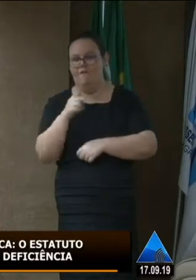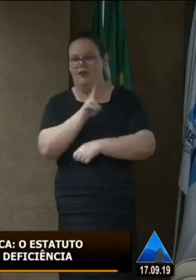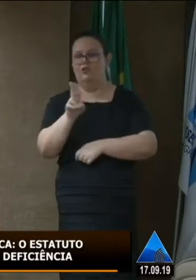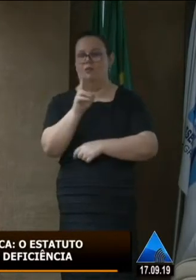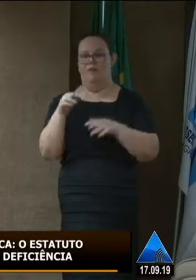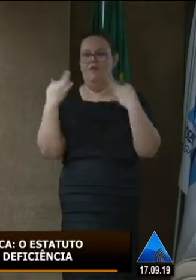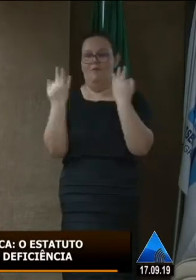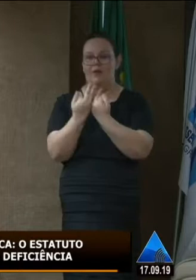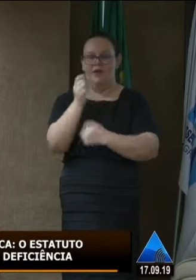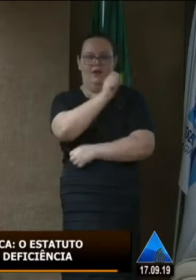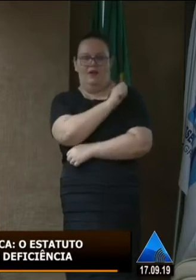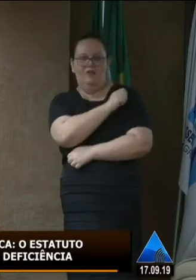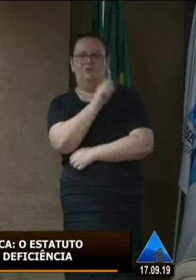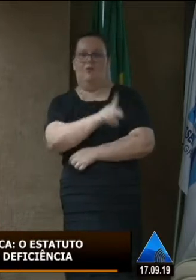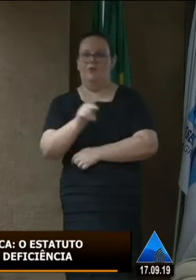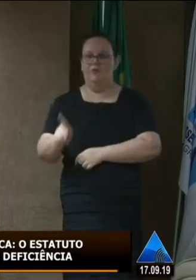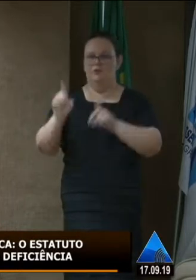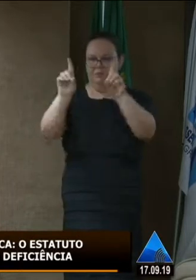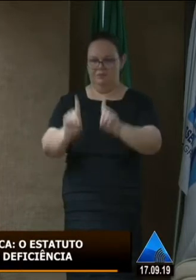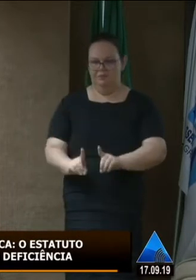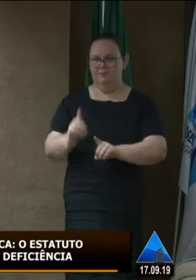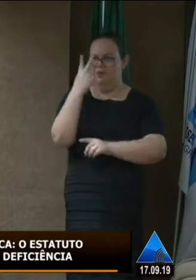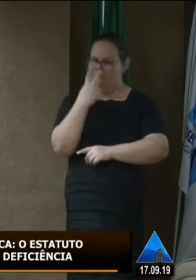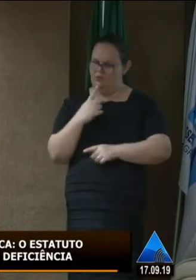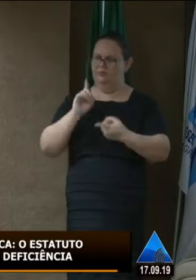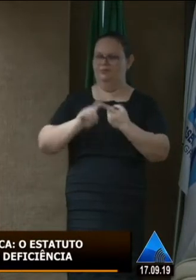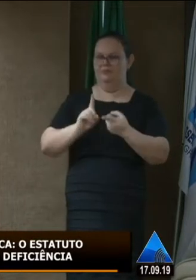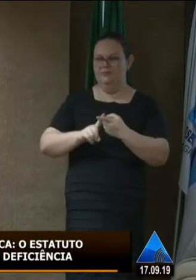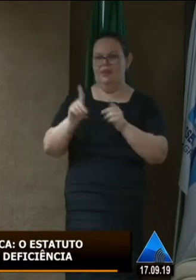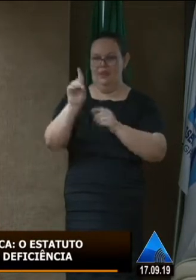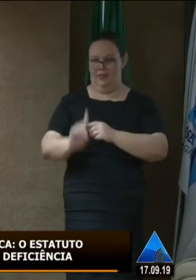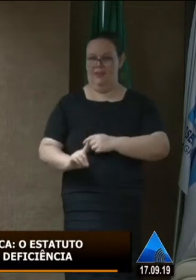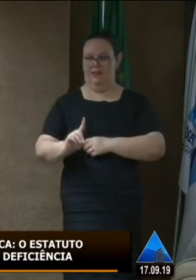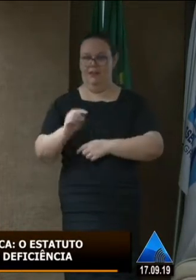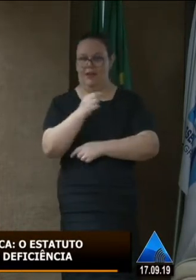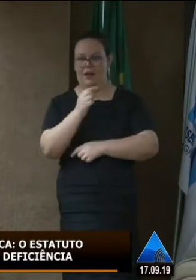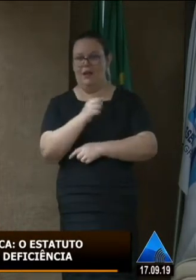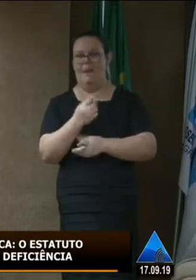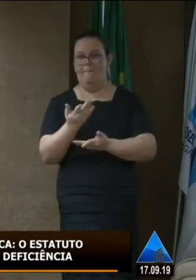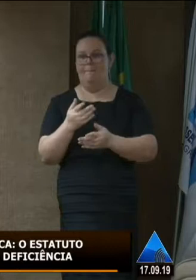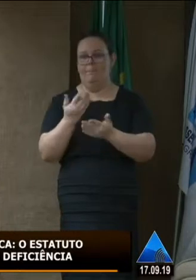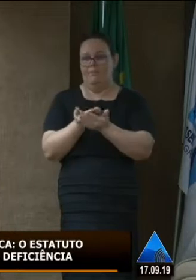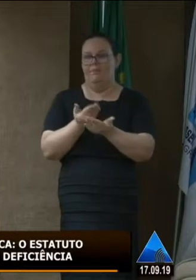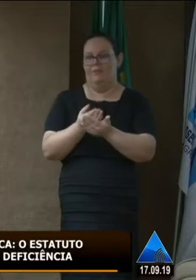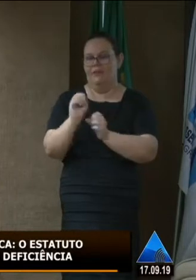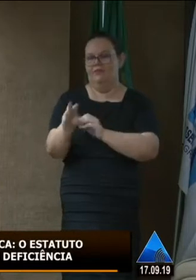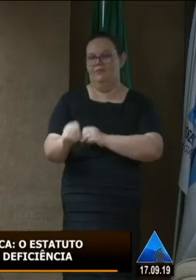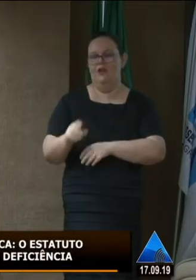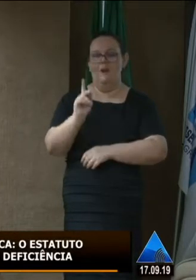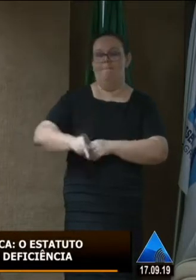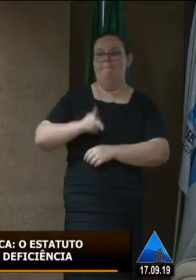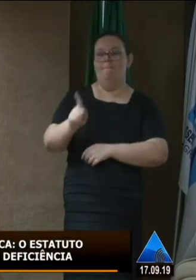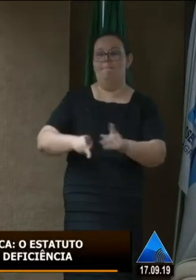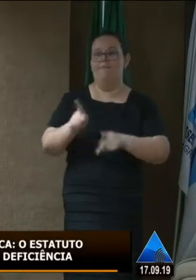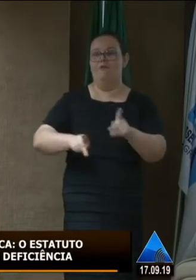alunos e dos nossos professores com deficiência visual também que nós temos na rede pública de ensino, professores que passaram por cima de todas